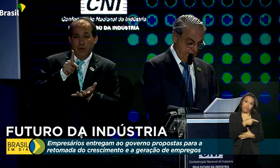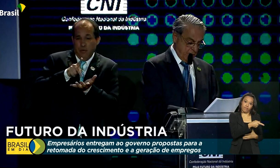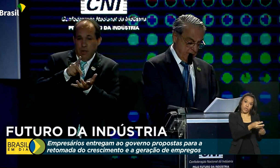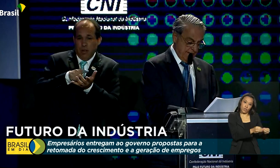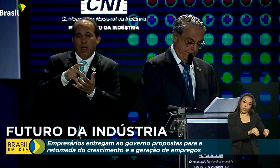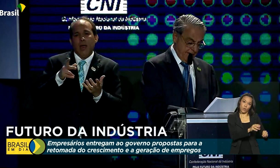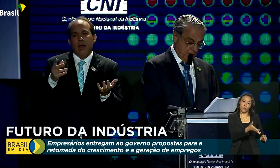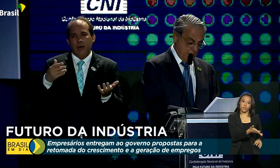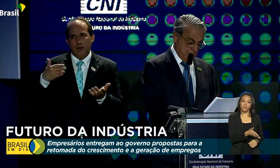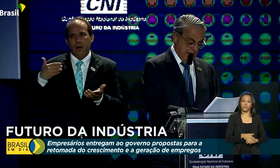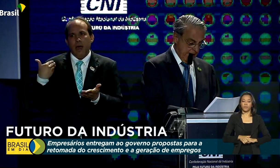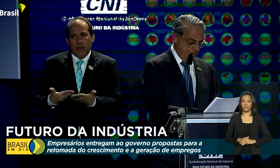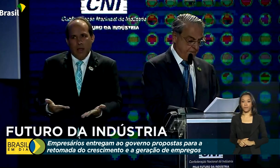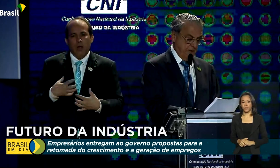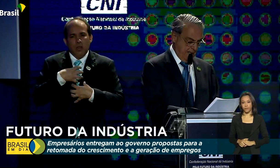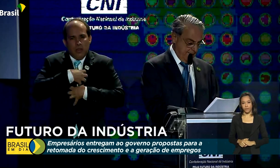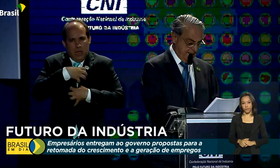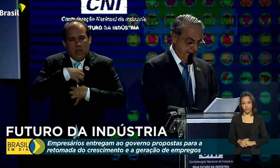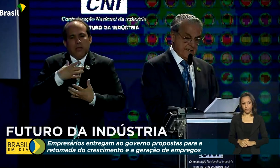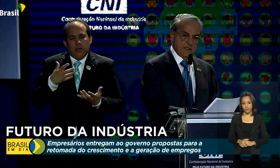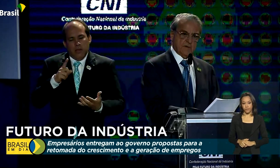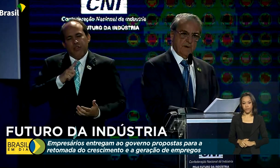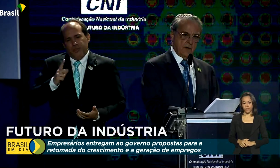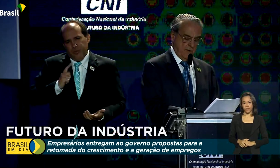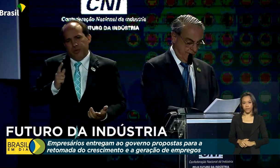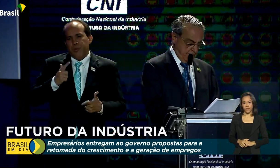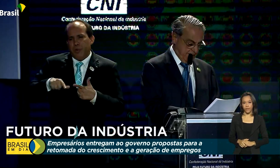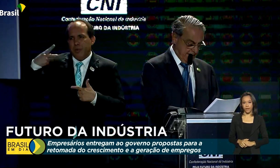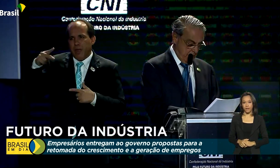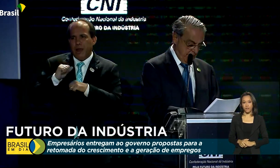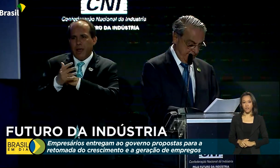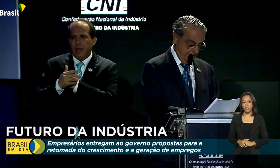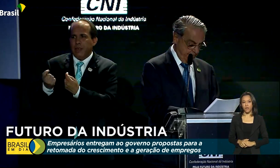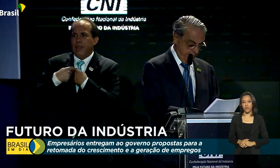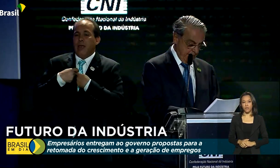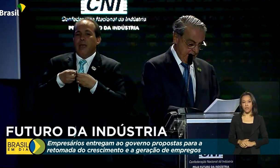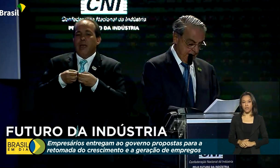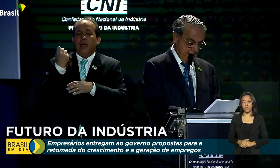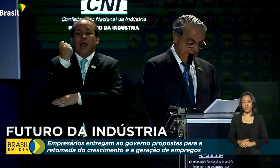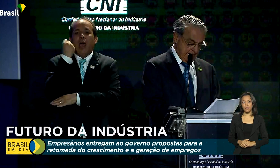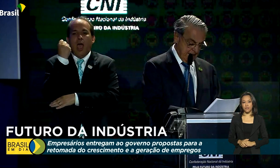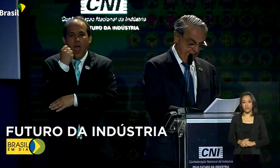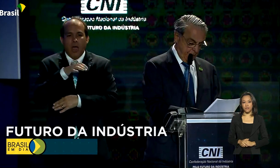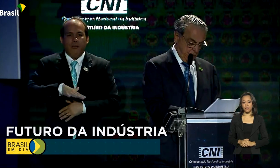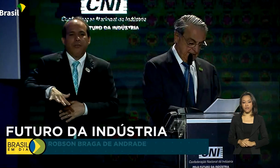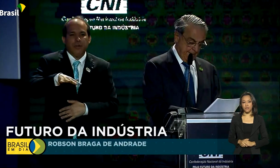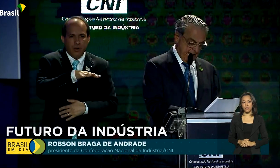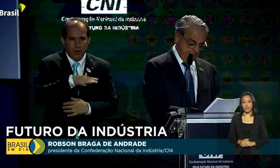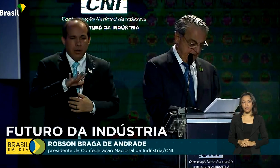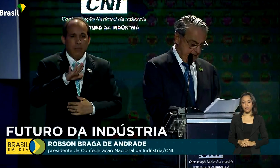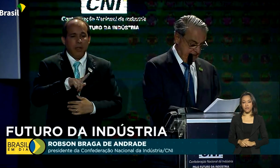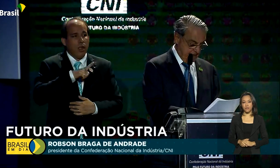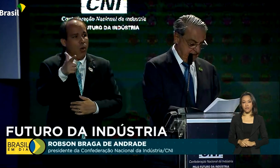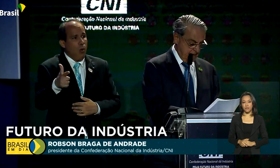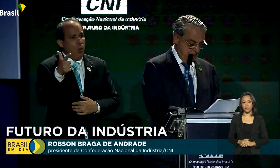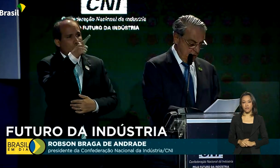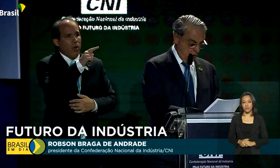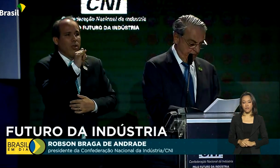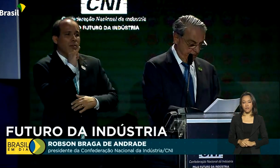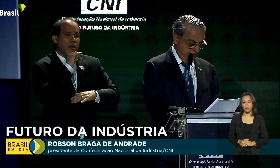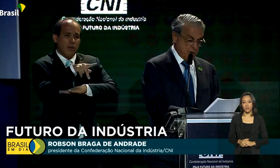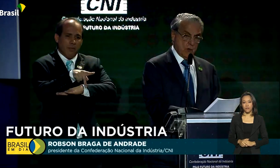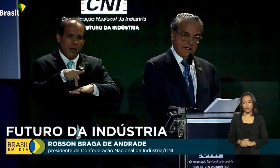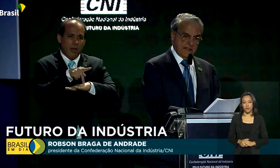Ainda sentimos os efeitos dos graves problemas trazidos pela Covid-19. A exemplo dos demais países,